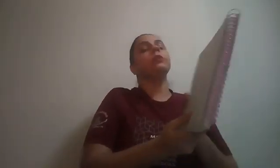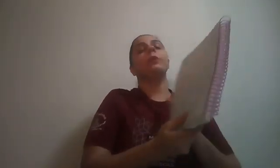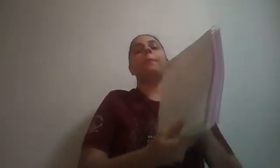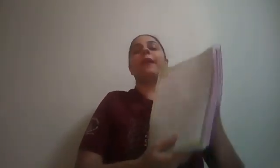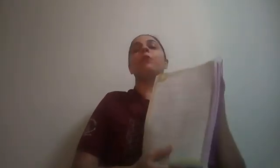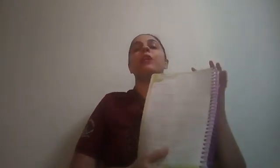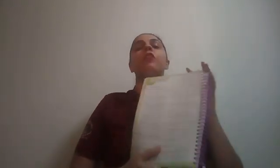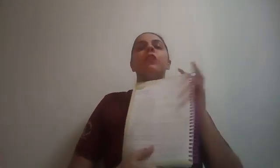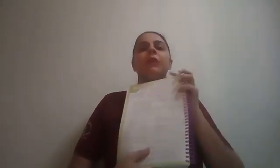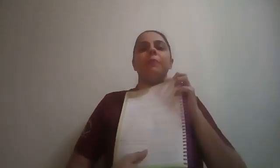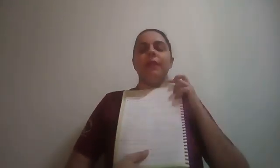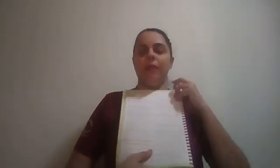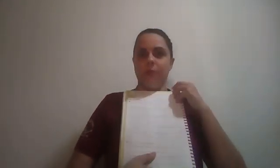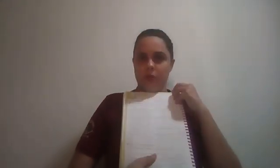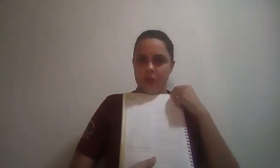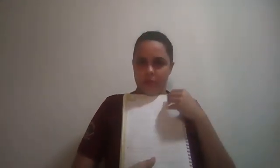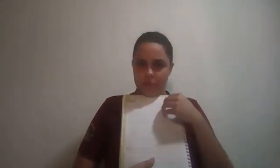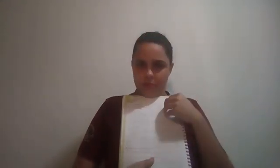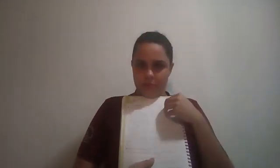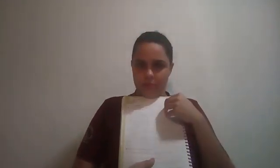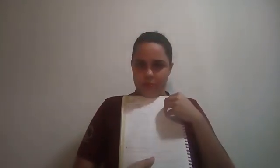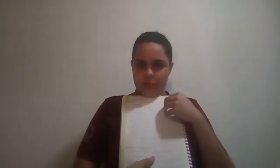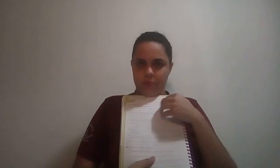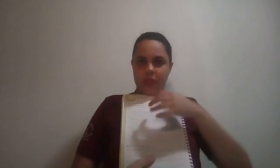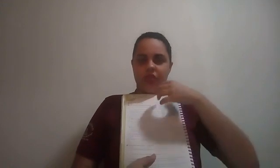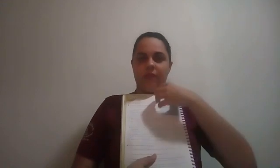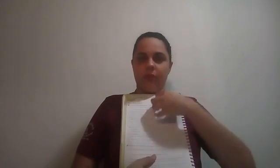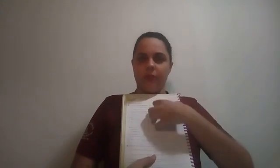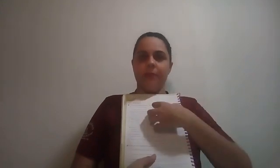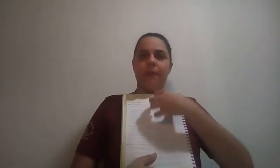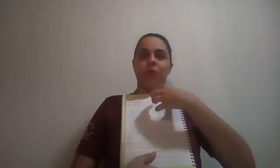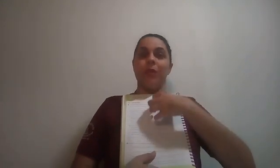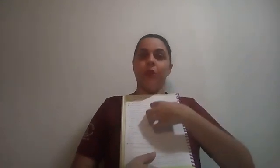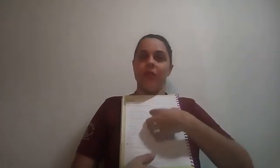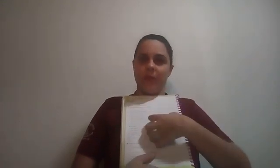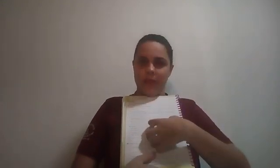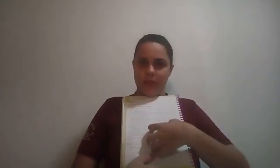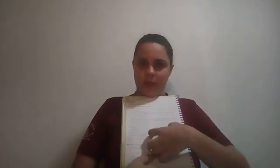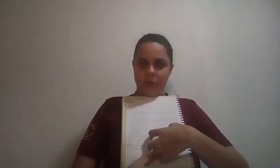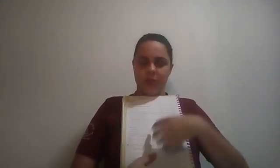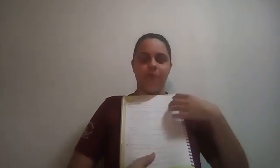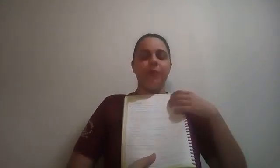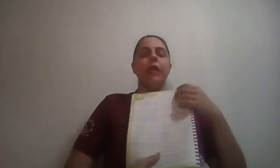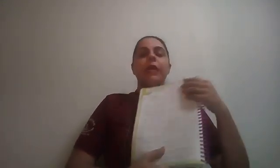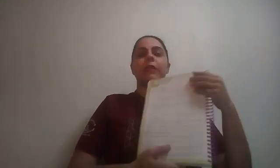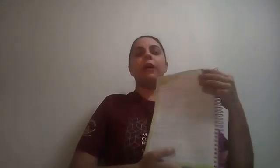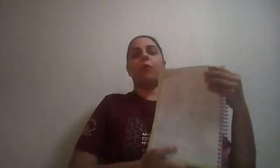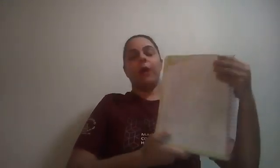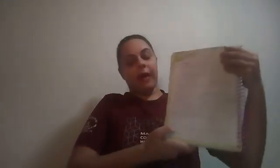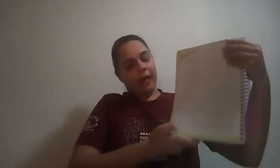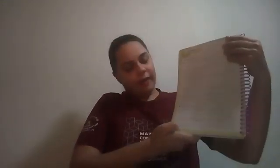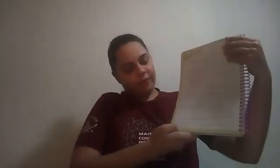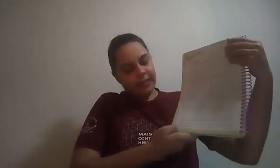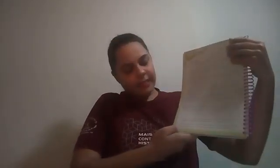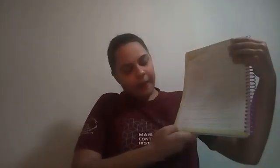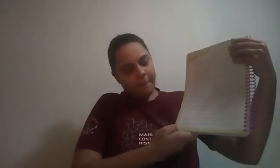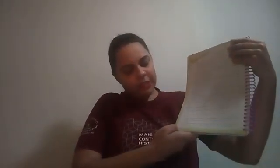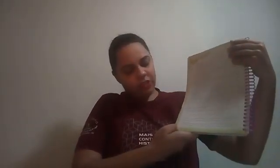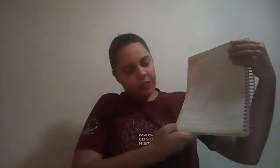para o que nós aprendemos. Está voltando para o que nós aprendemos. Então, vai ser a página